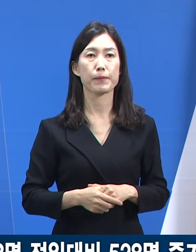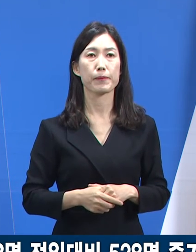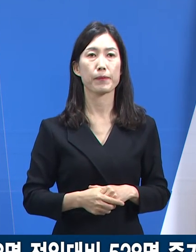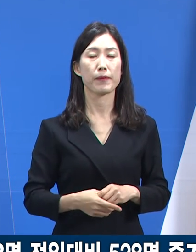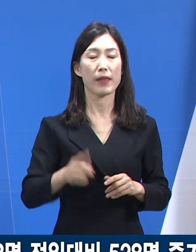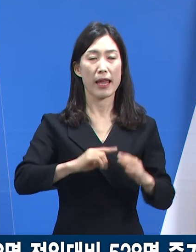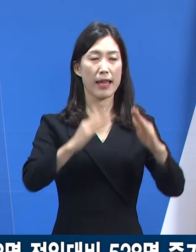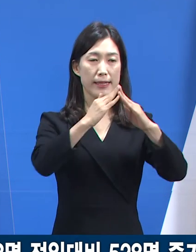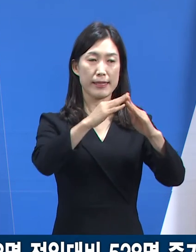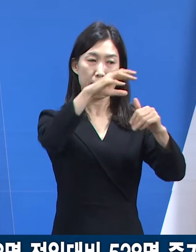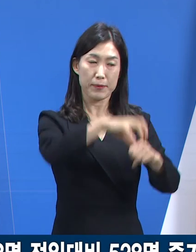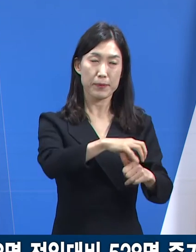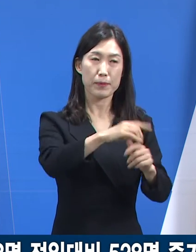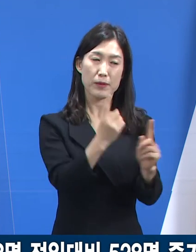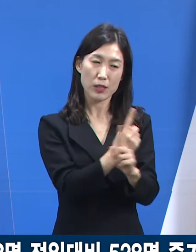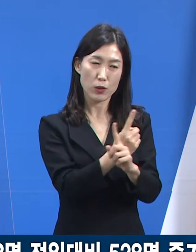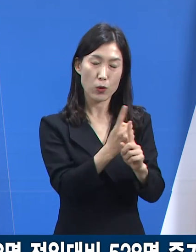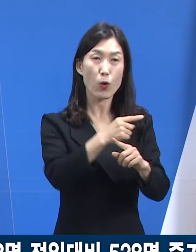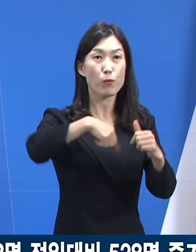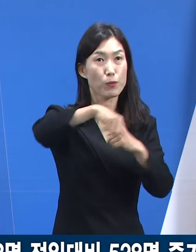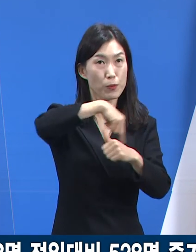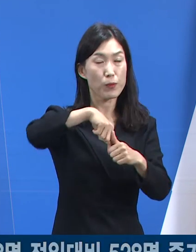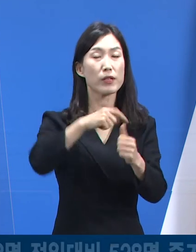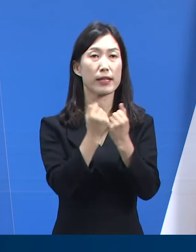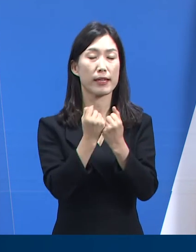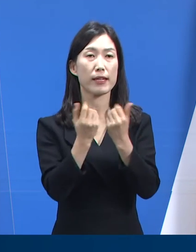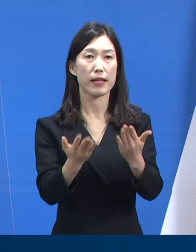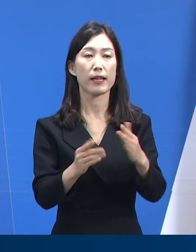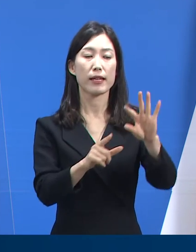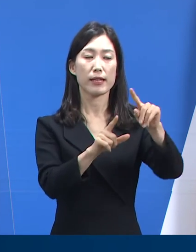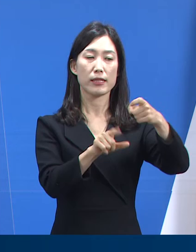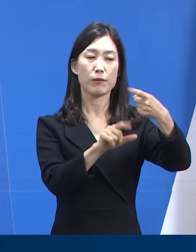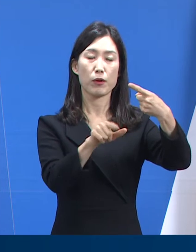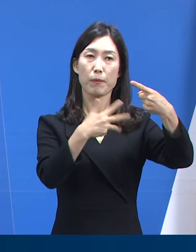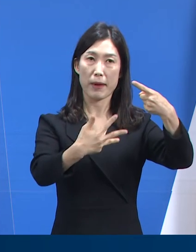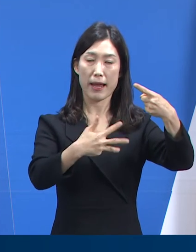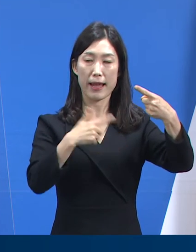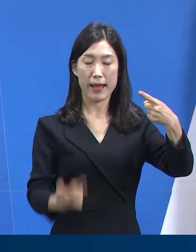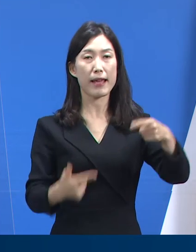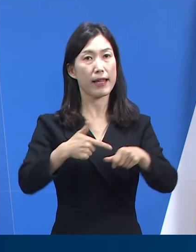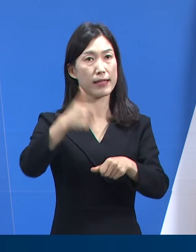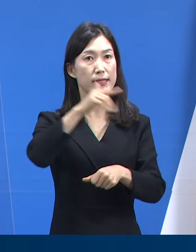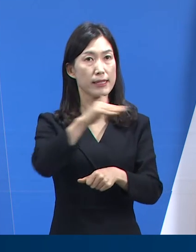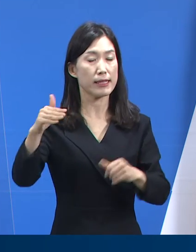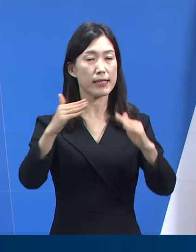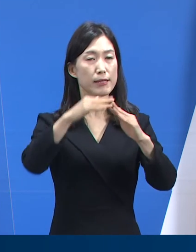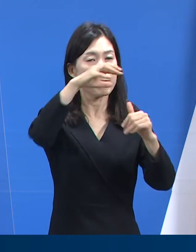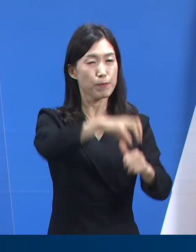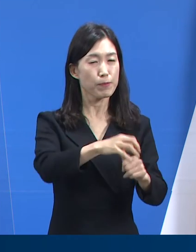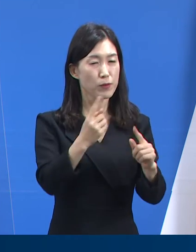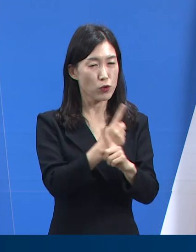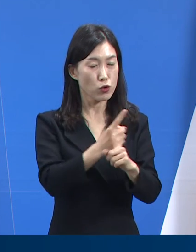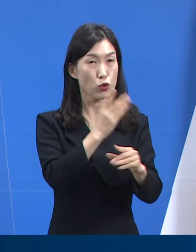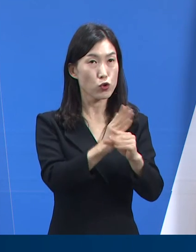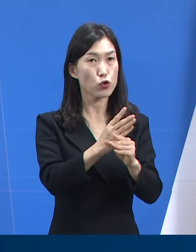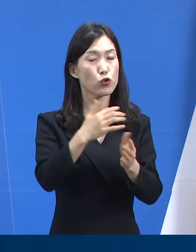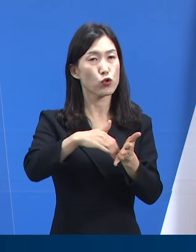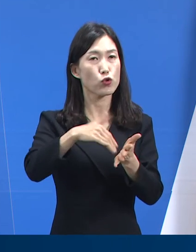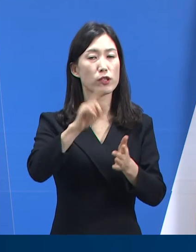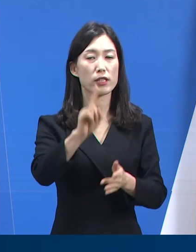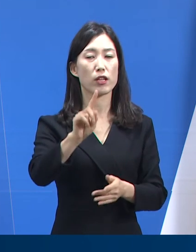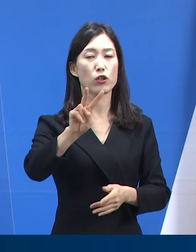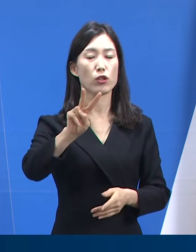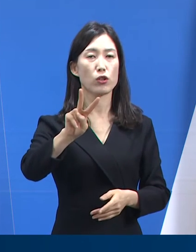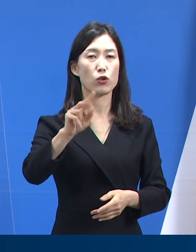다음은 재택치료 프로그램 운영 현황입니다. 11월 8일 18시 기준 재택치료를 진행 중인 환자는 1